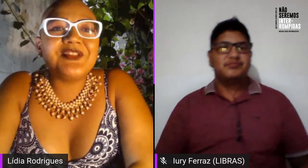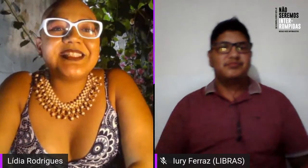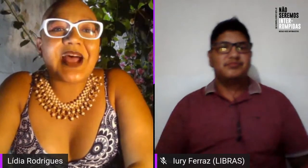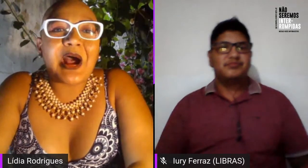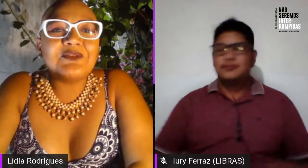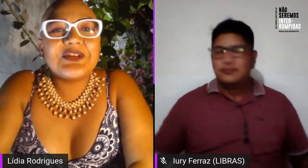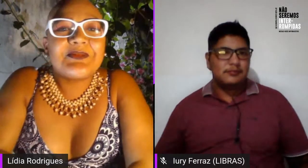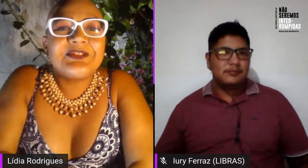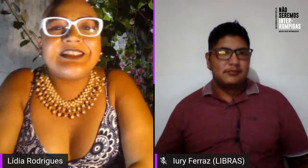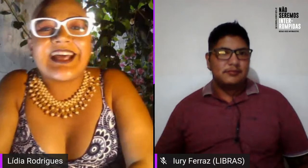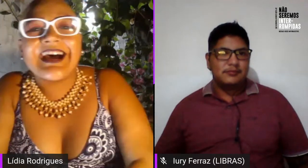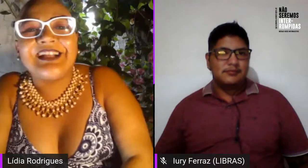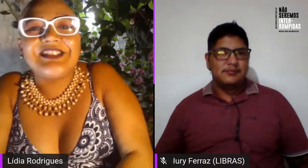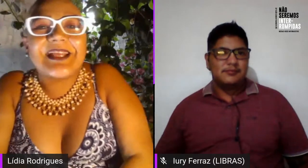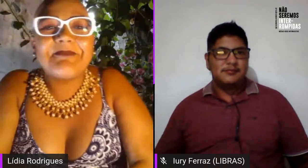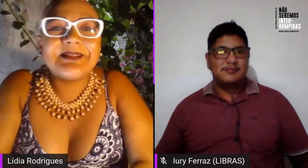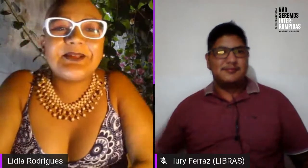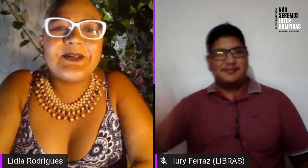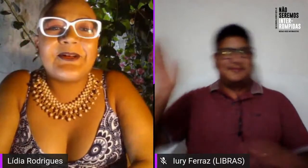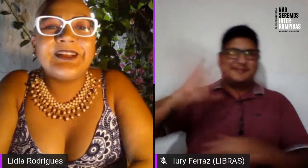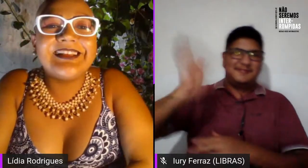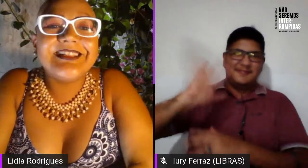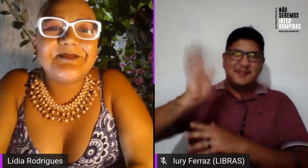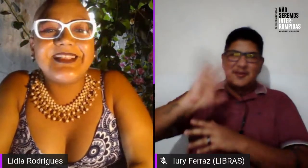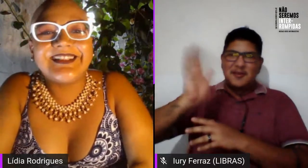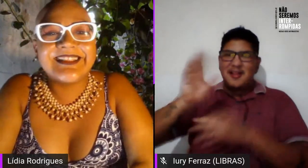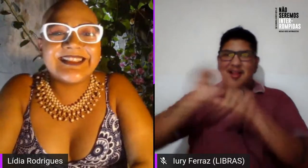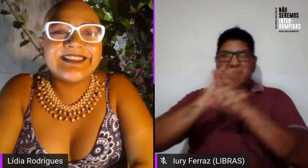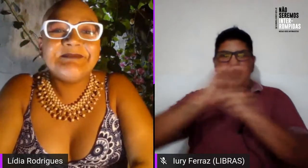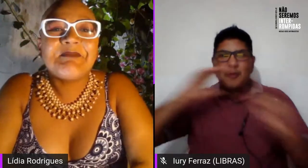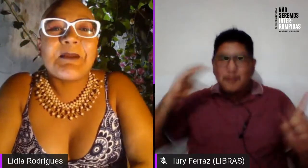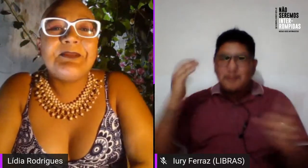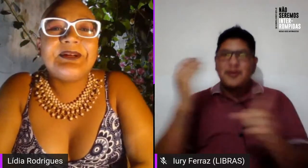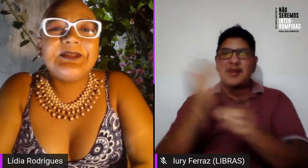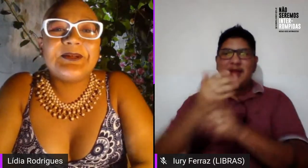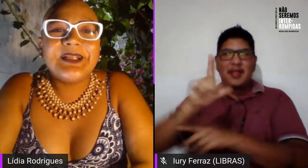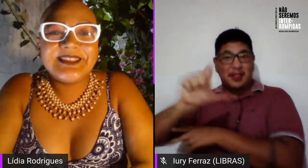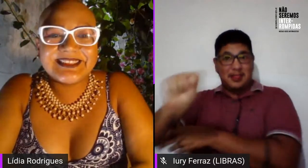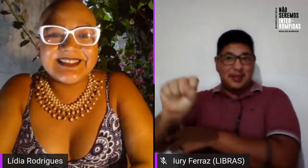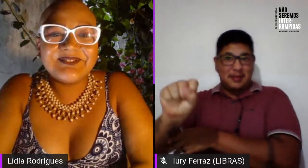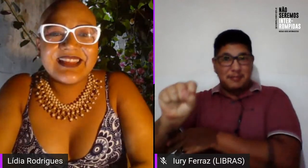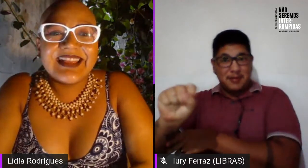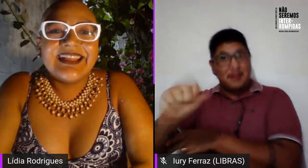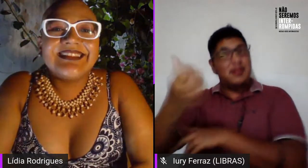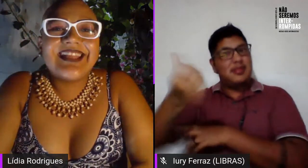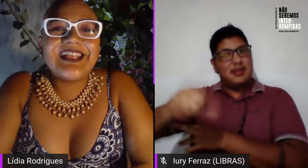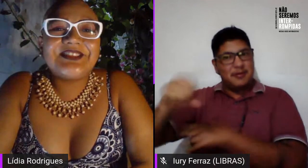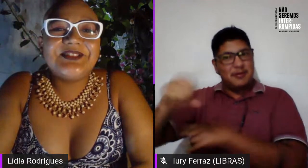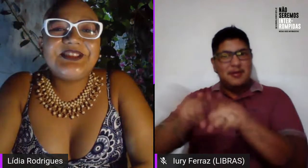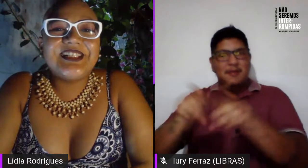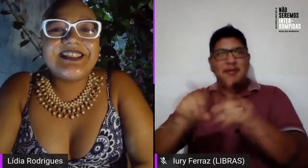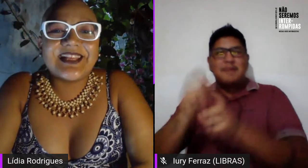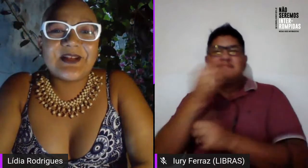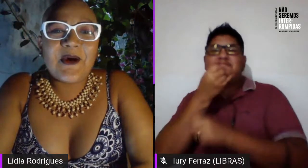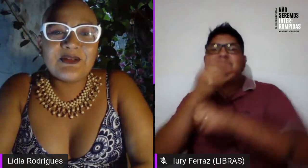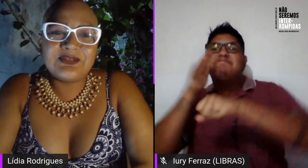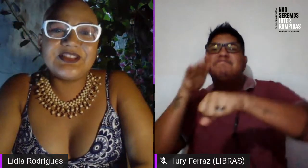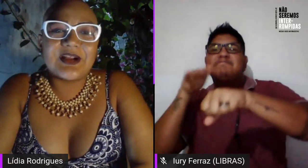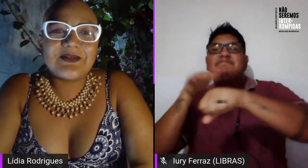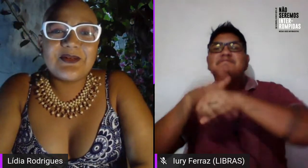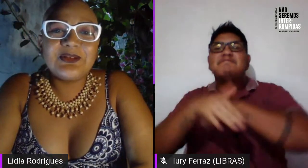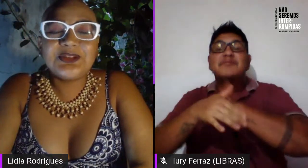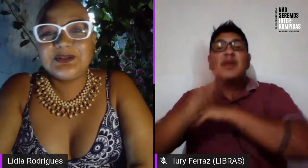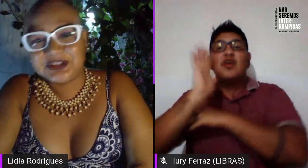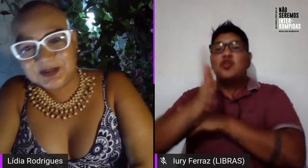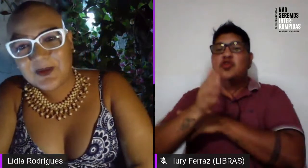Salve, salve, comunidade sapatona e lesbiana, boa noite. Desde o dia 19